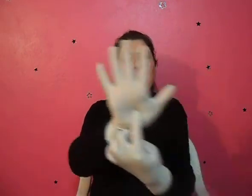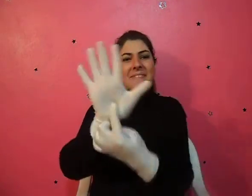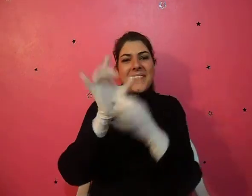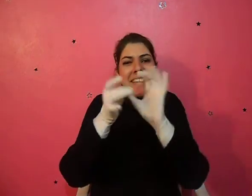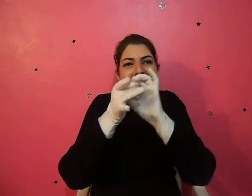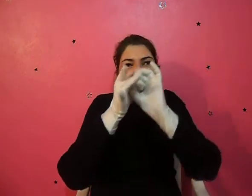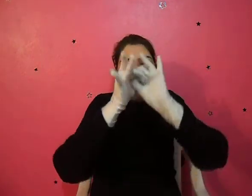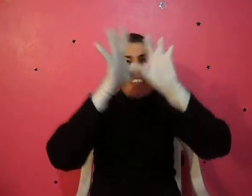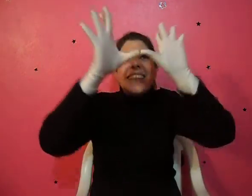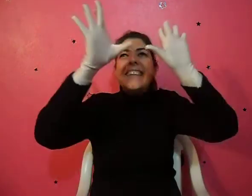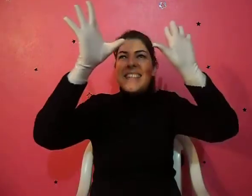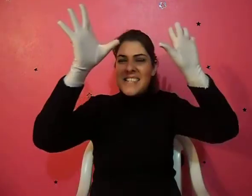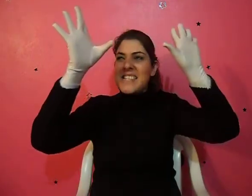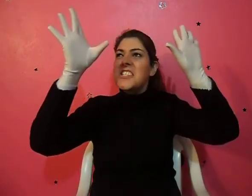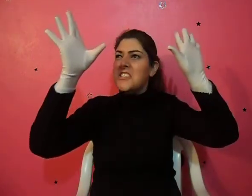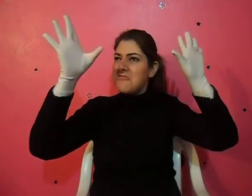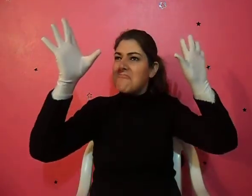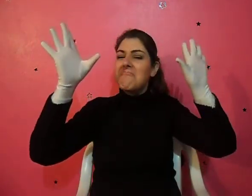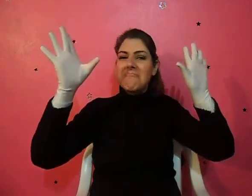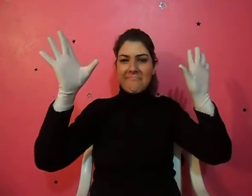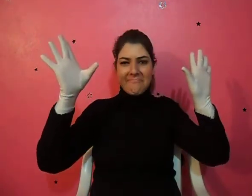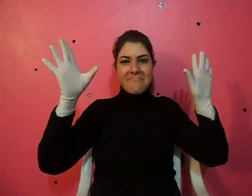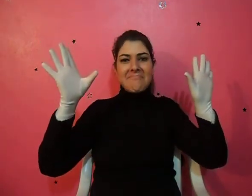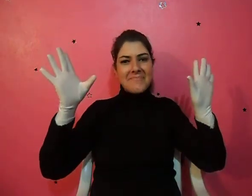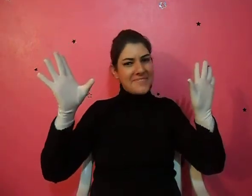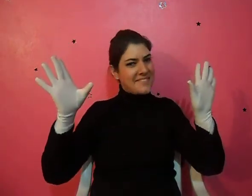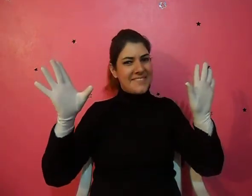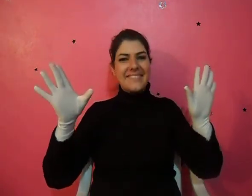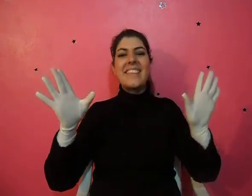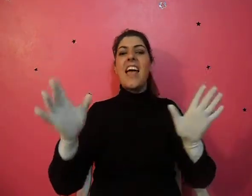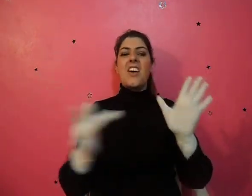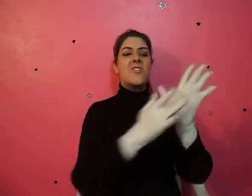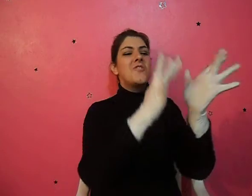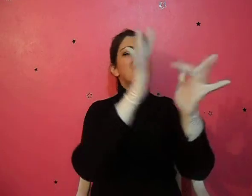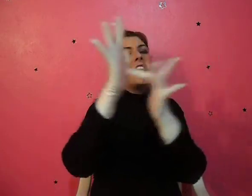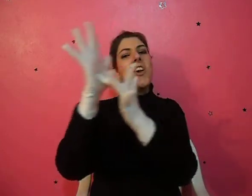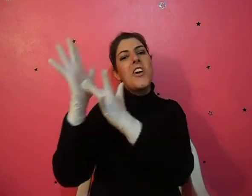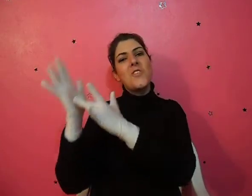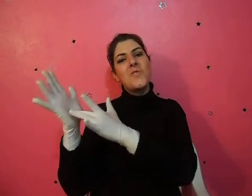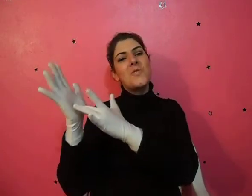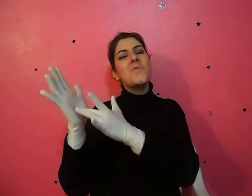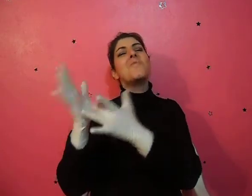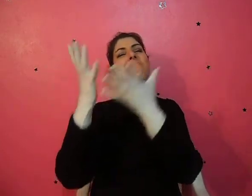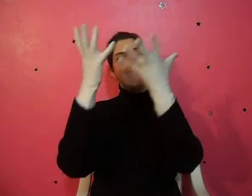foi a limitação. O Filho, entrega,